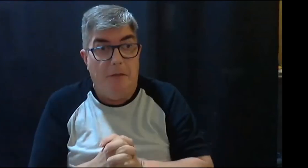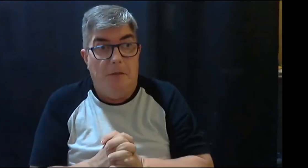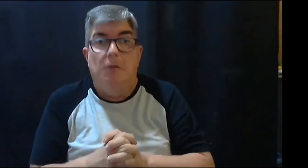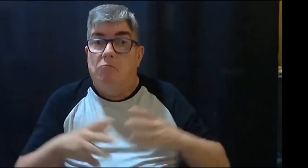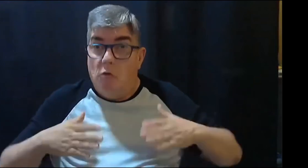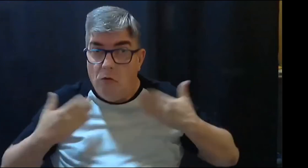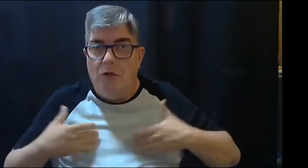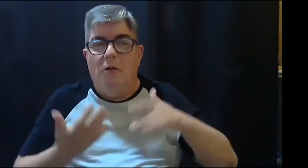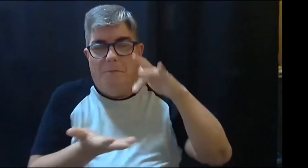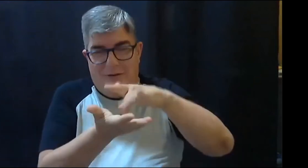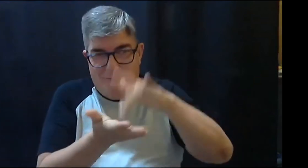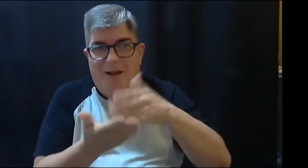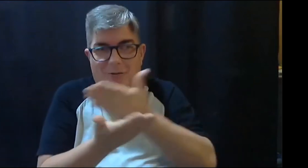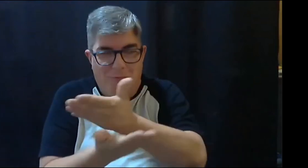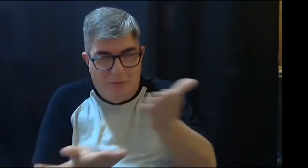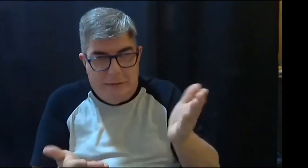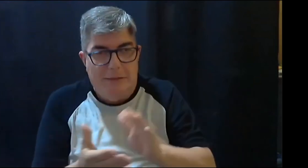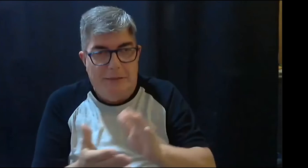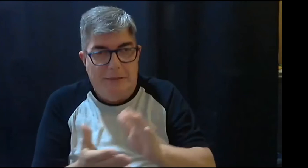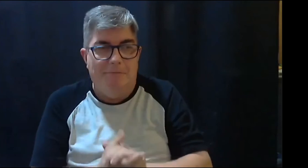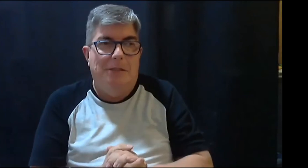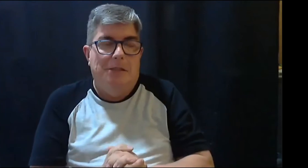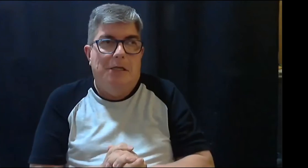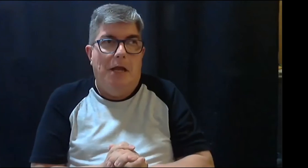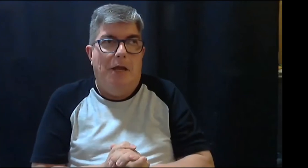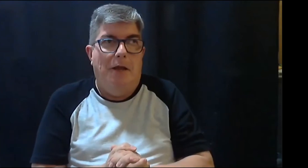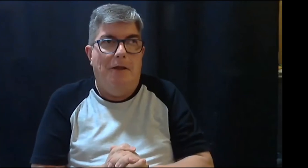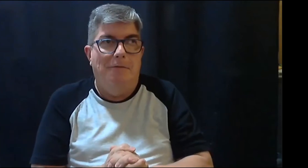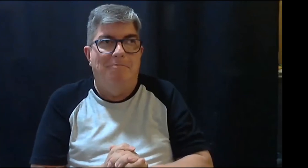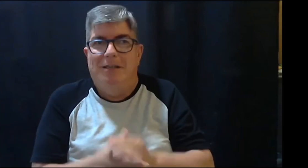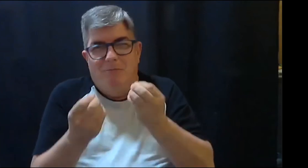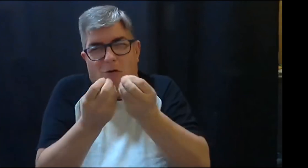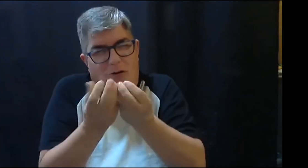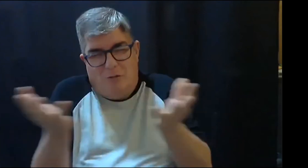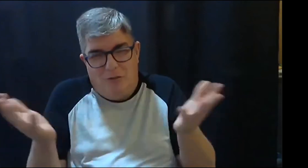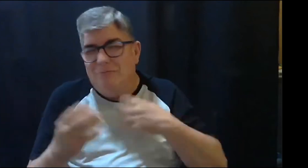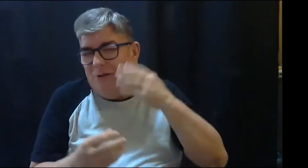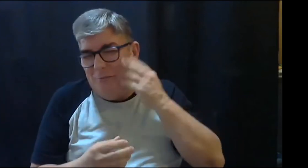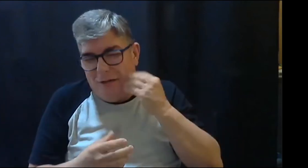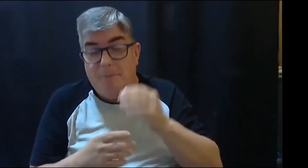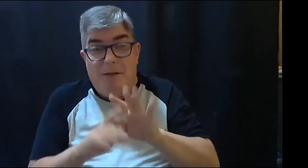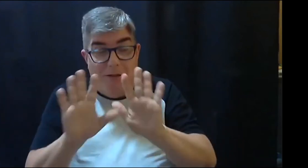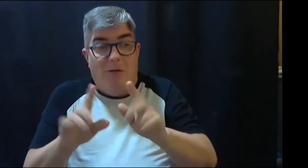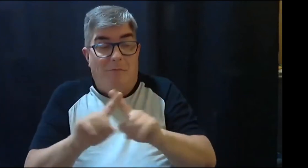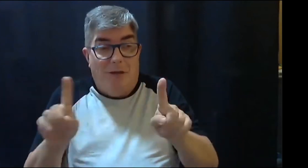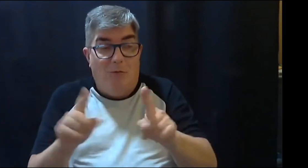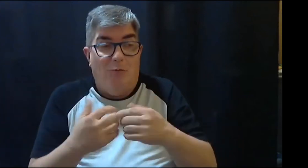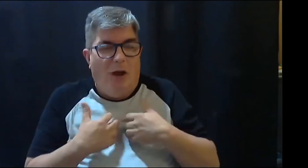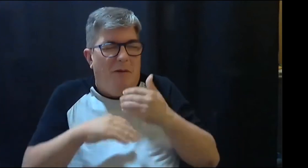ver con la formación en lengua de señas. Gracias a ustedes por asistir y que algunos de ustedes están acá.